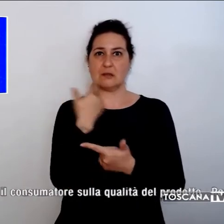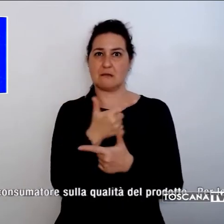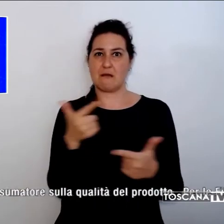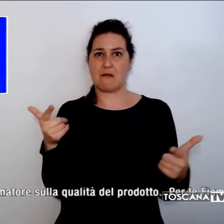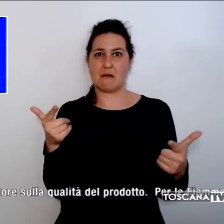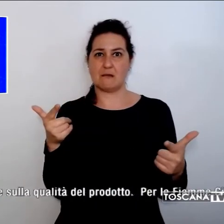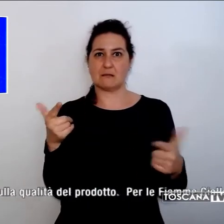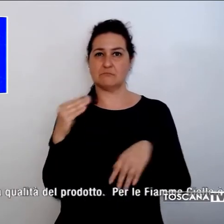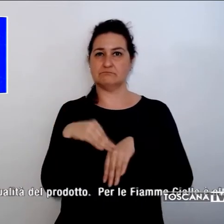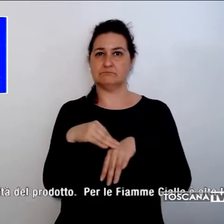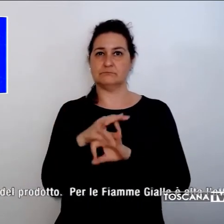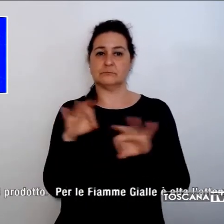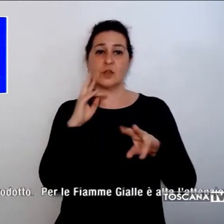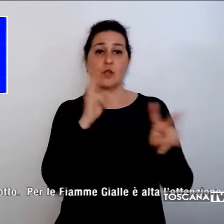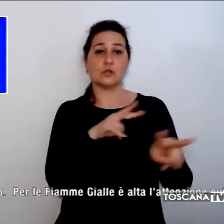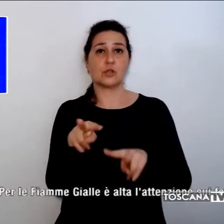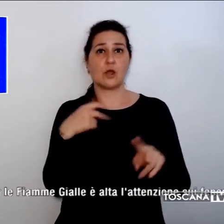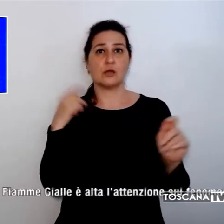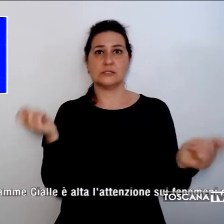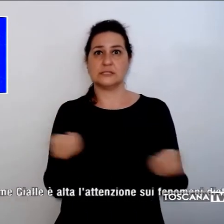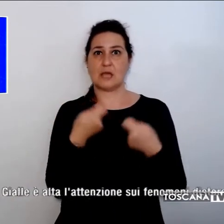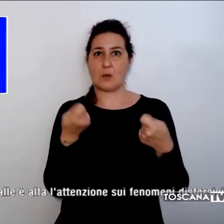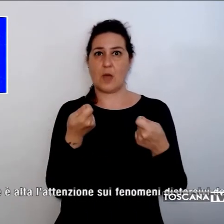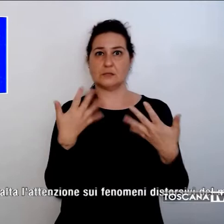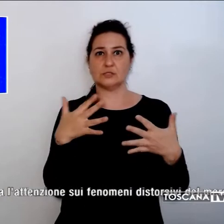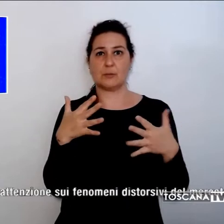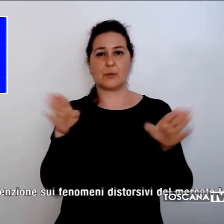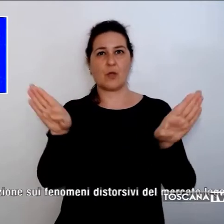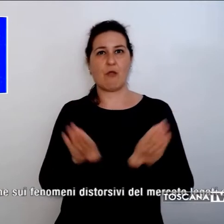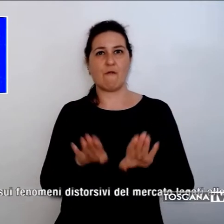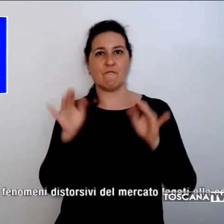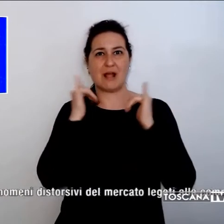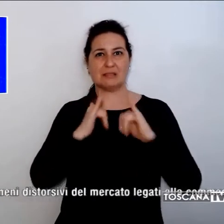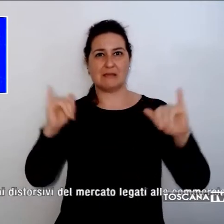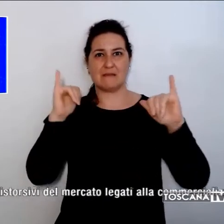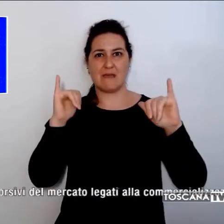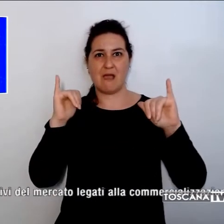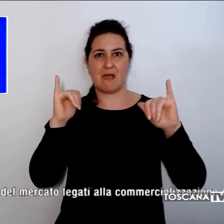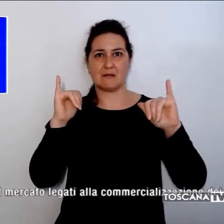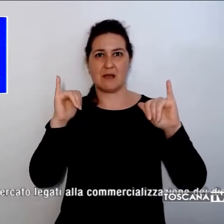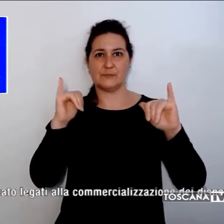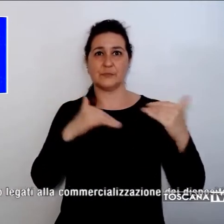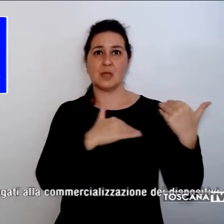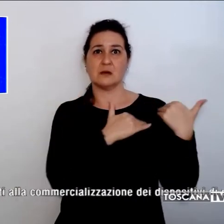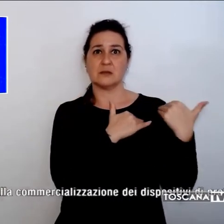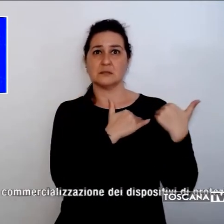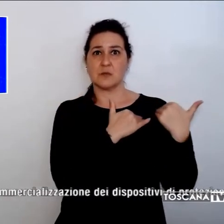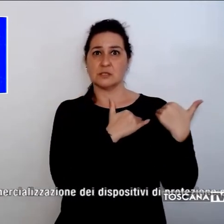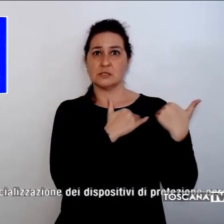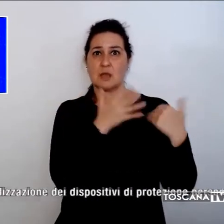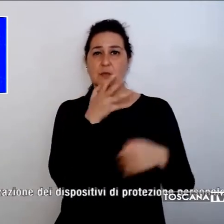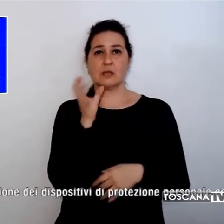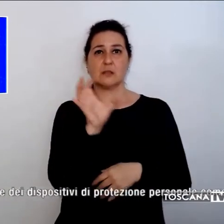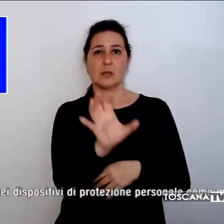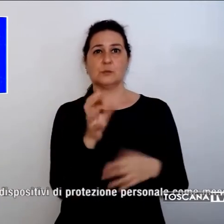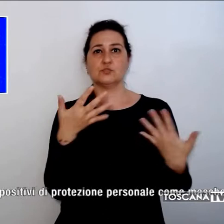sequestro è stato fatto in Val di Chiana. Il responsabile della violazione è stato denunciato per